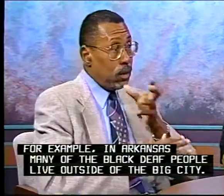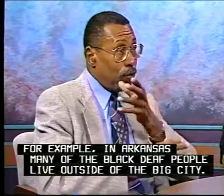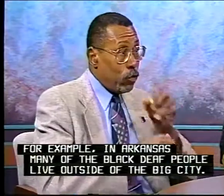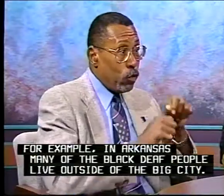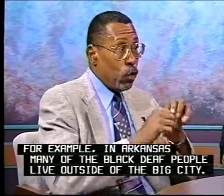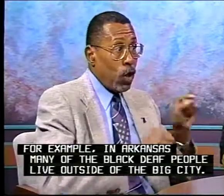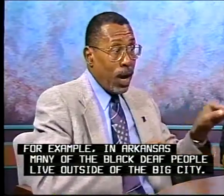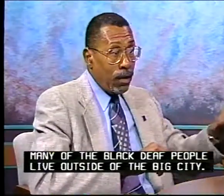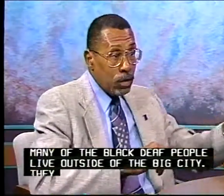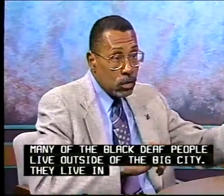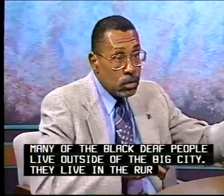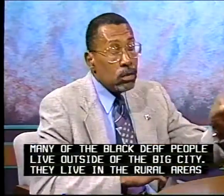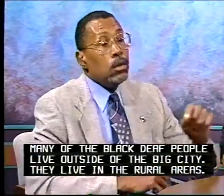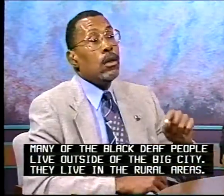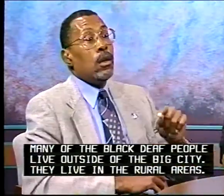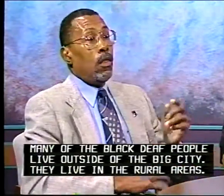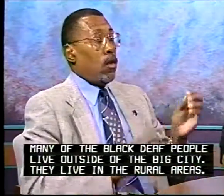outside of the big city. They live in the rural areas.